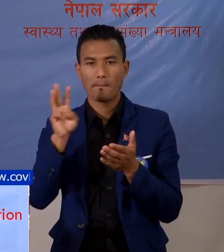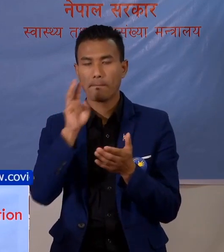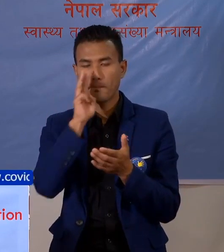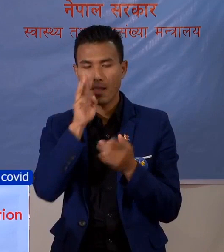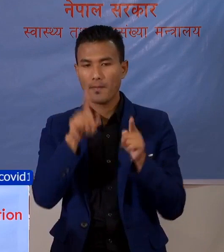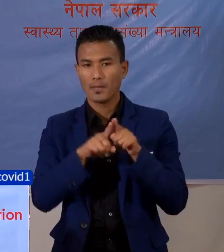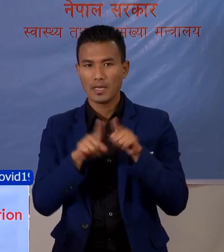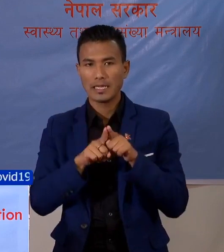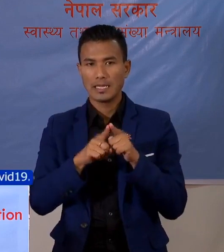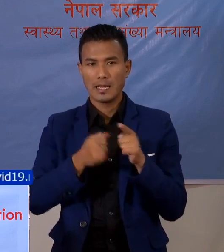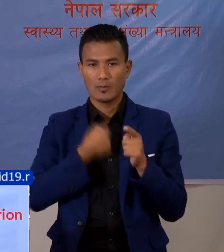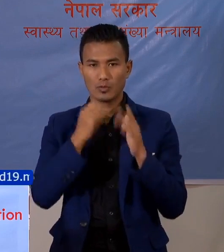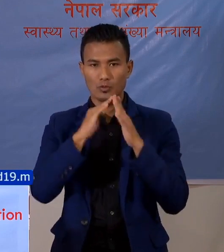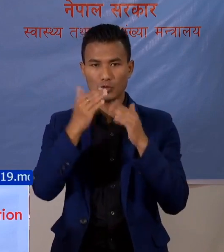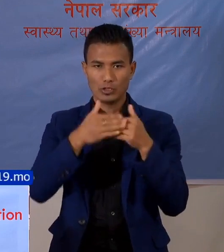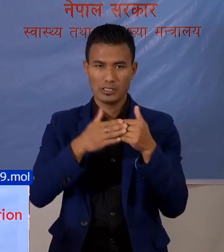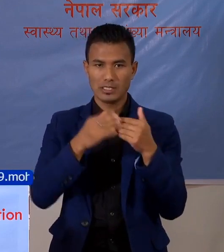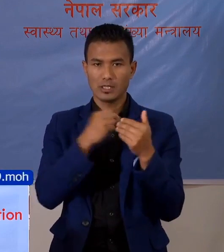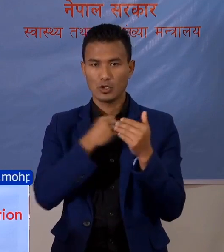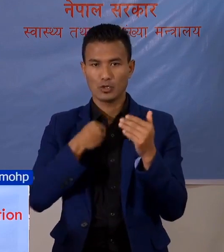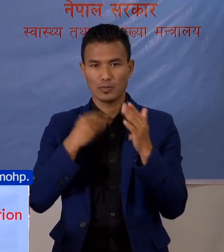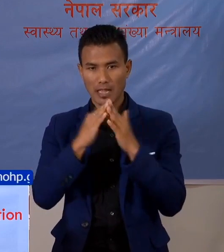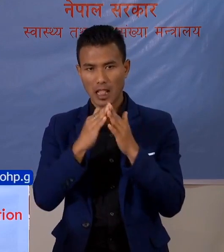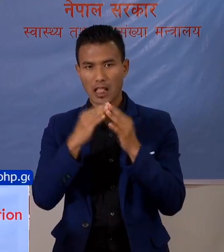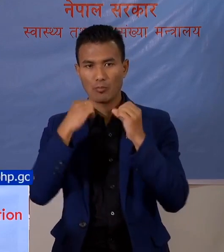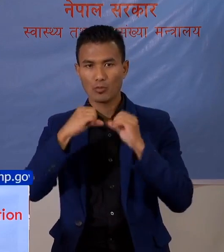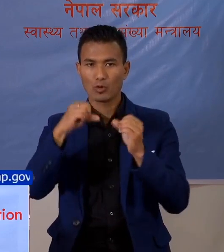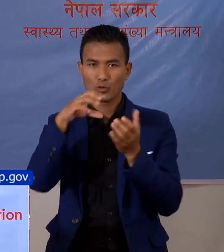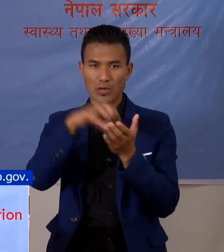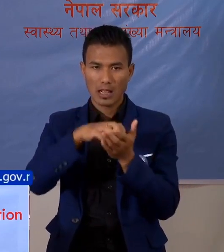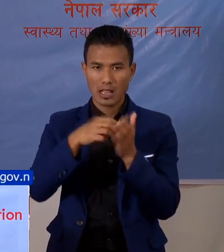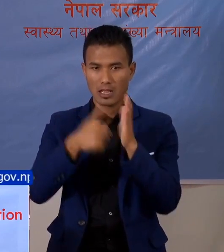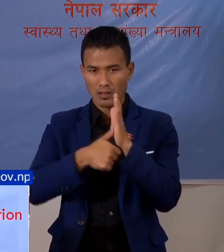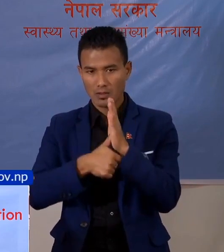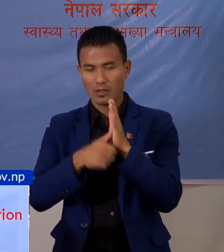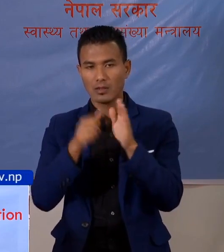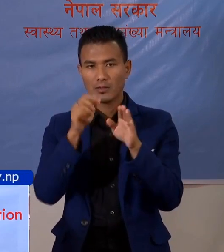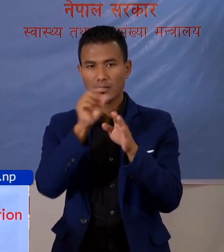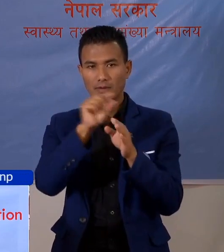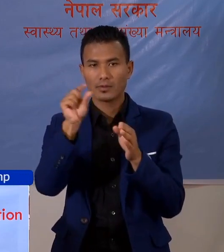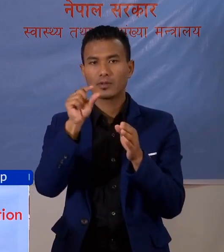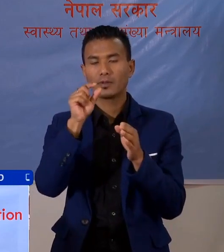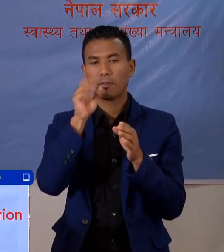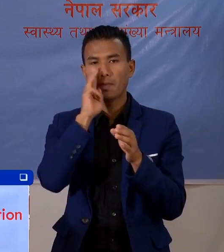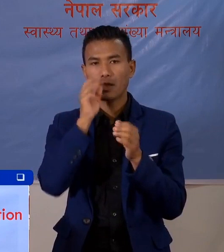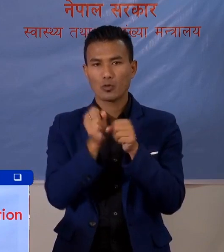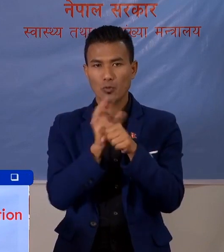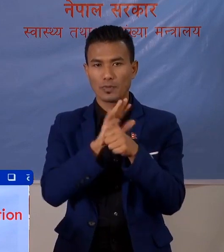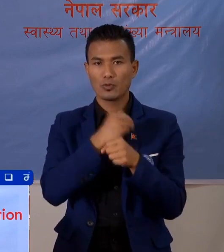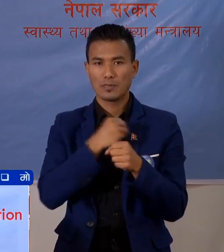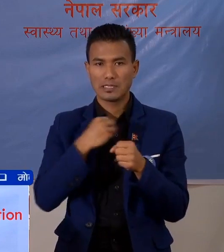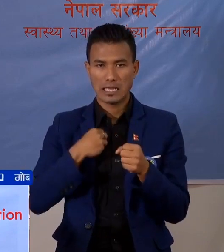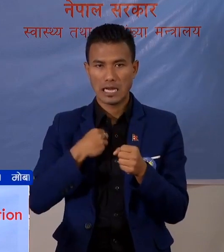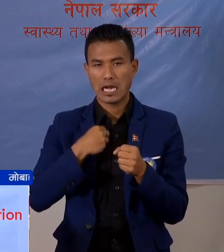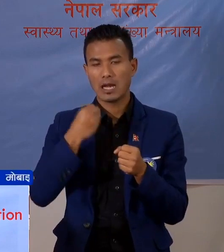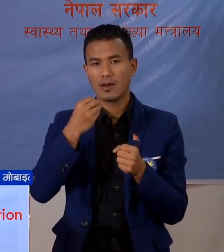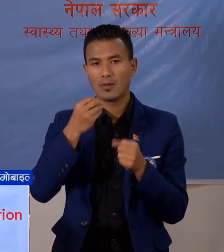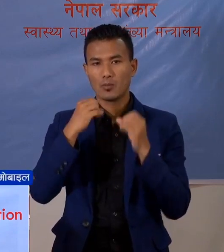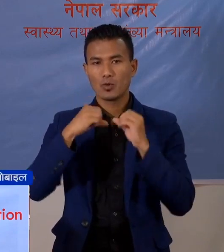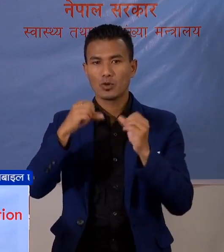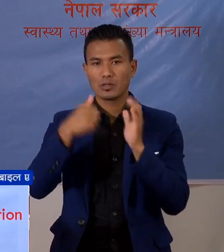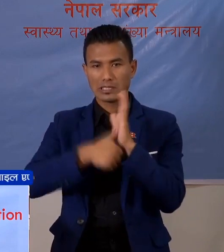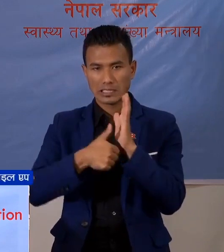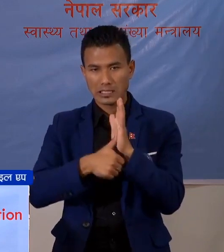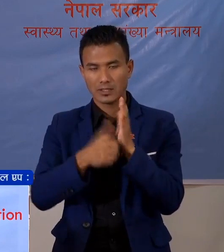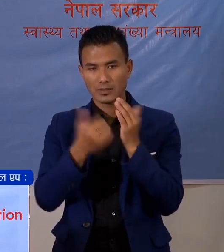आपना नाजिक मारेका अस्पताल तथा प्रयोक शाला हरू को बारेमा जानकारी जाहां COVID को उपचार तथा प्रयोक शाला को